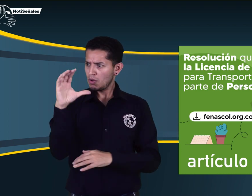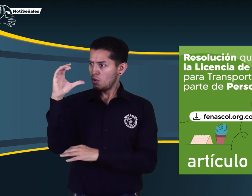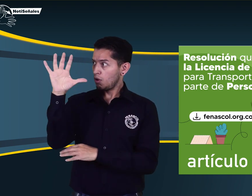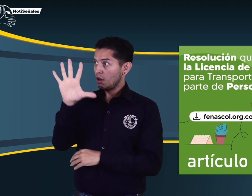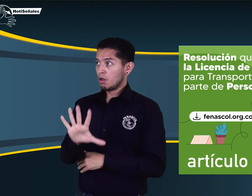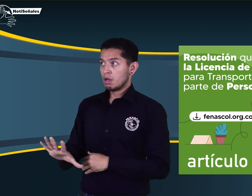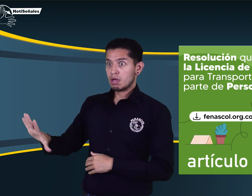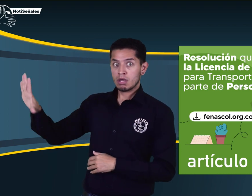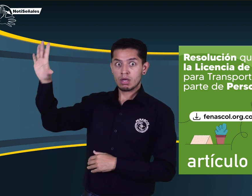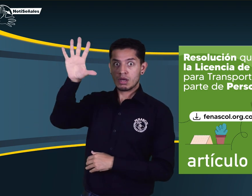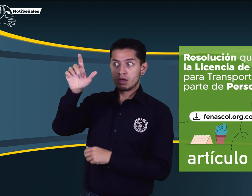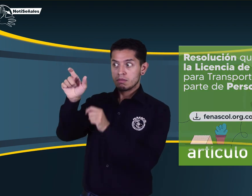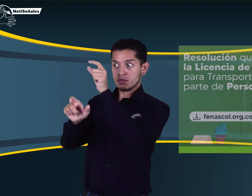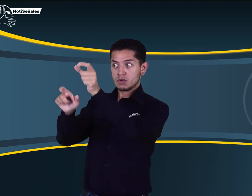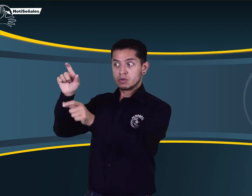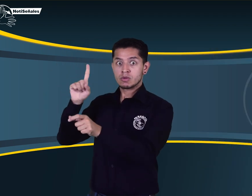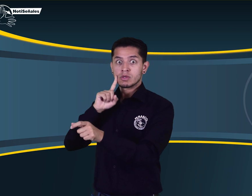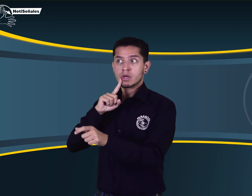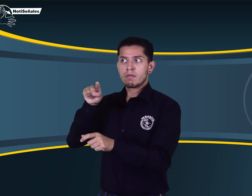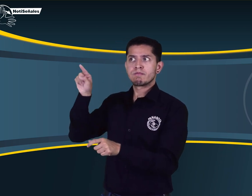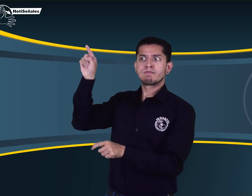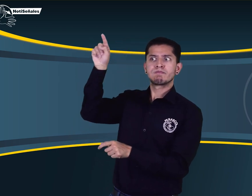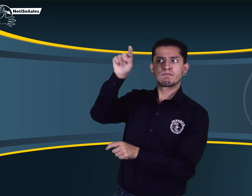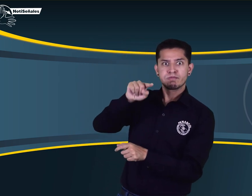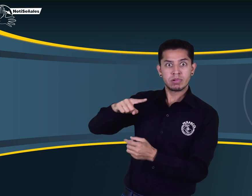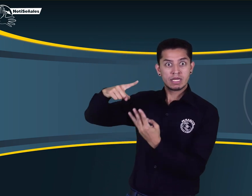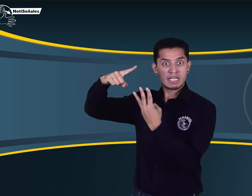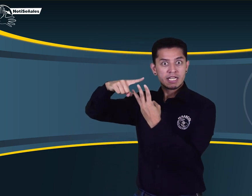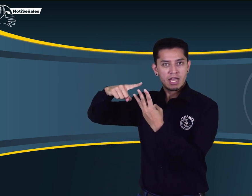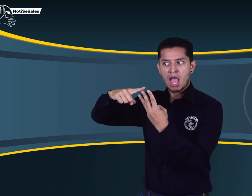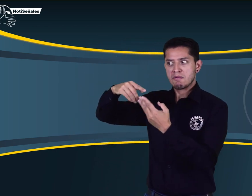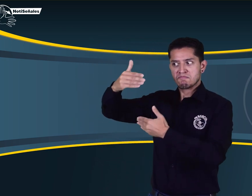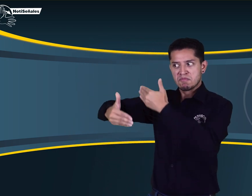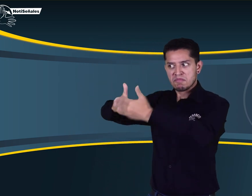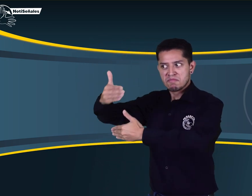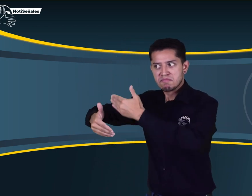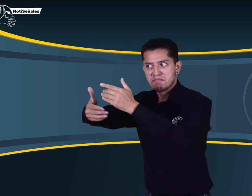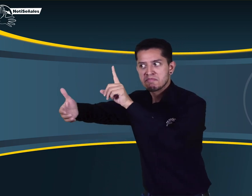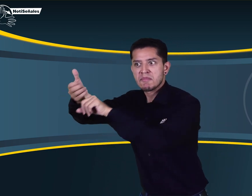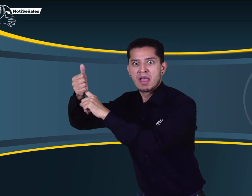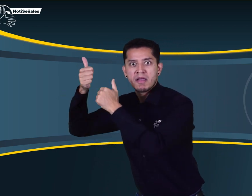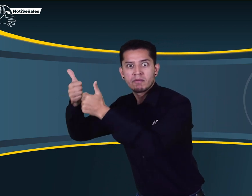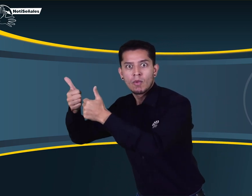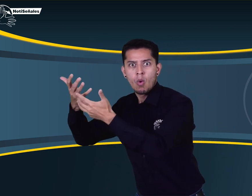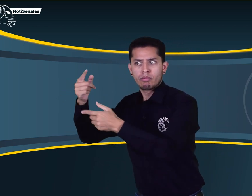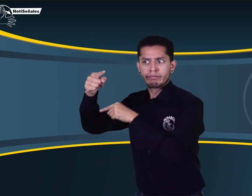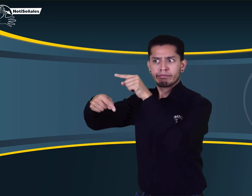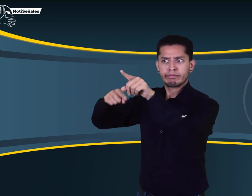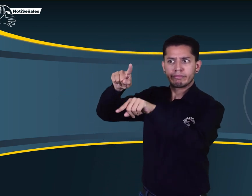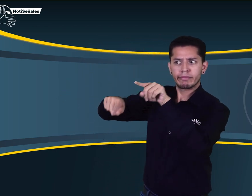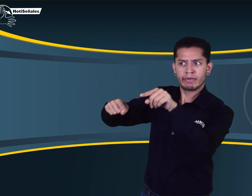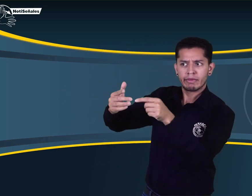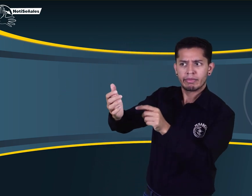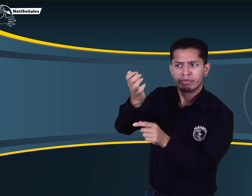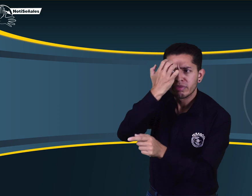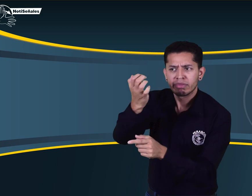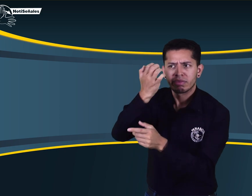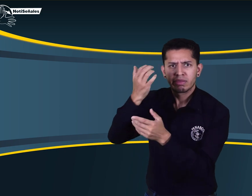Sin embargo, en toda Colombia, cuando las personas sordas hacen el proceso para sacar la licencia, algunos lo logran sacar,